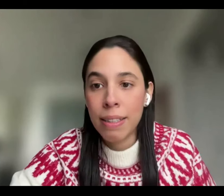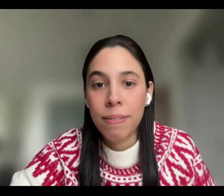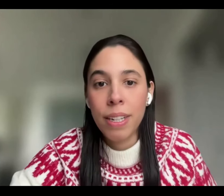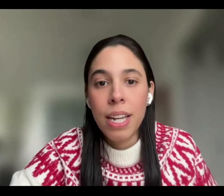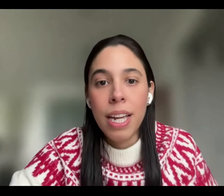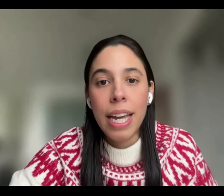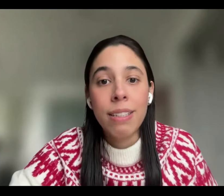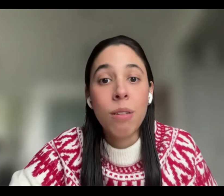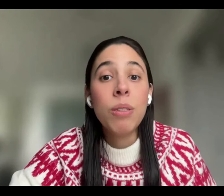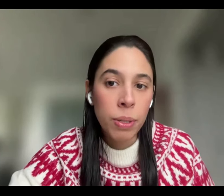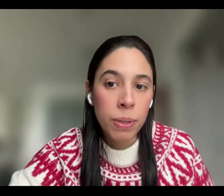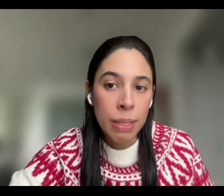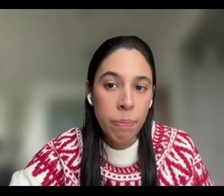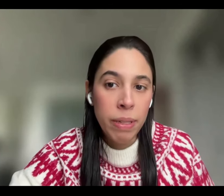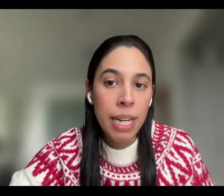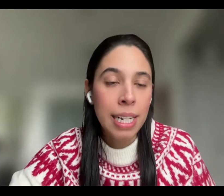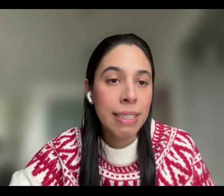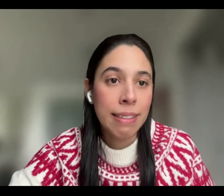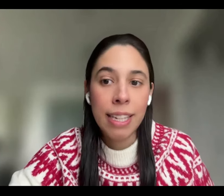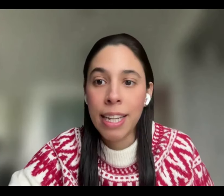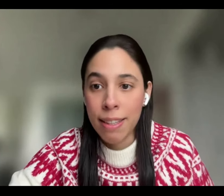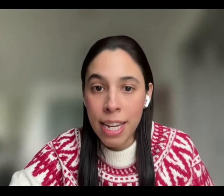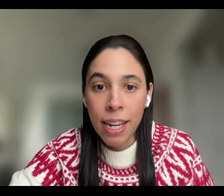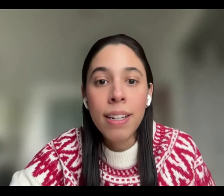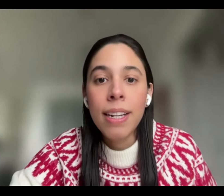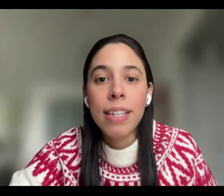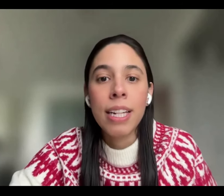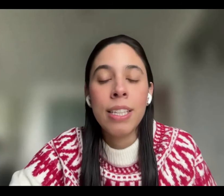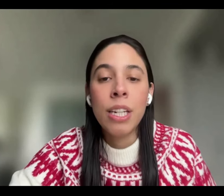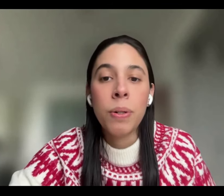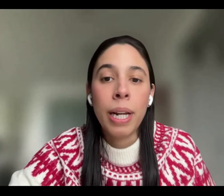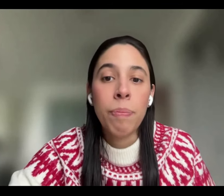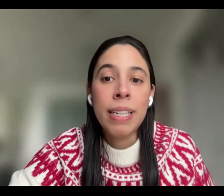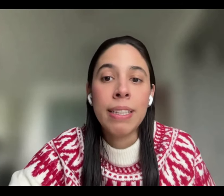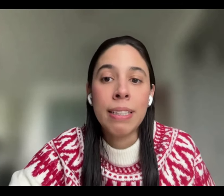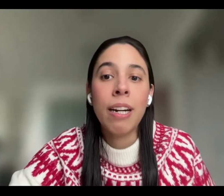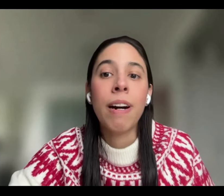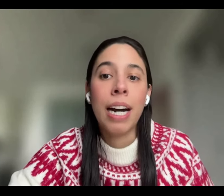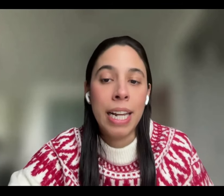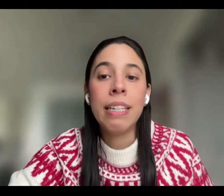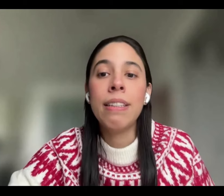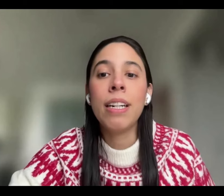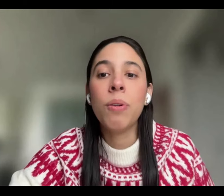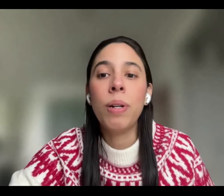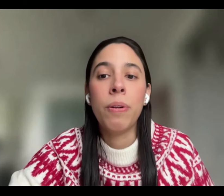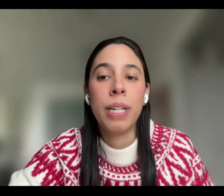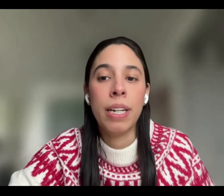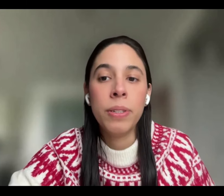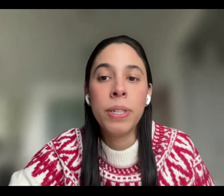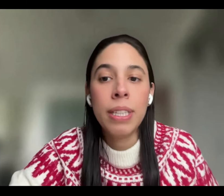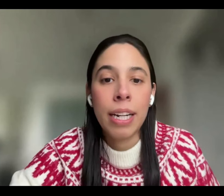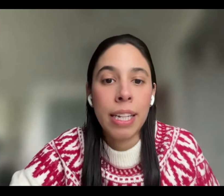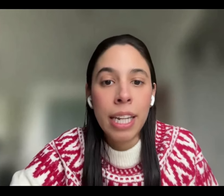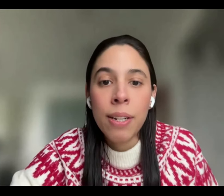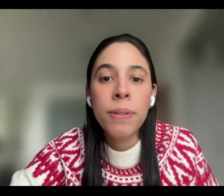de eutanasia. Ese mismo fue un especialista en psiquiatría, quien indicó que el paciente estaba alerta, colaborador, tranquilo,